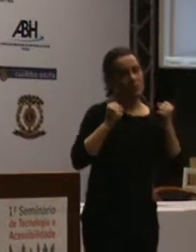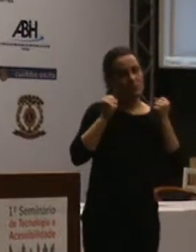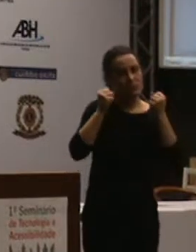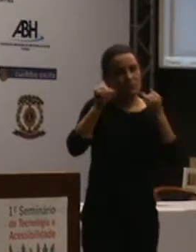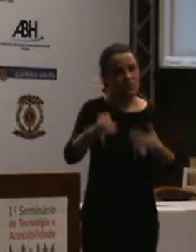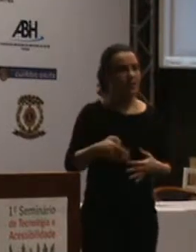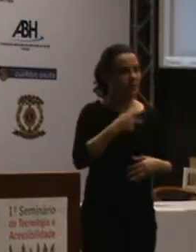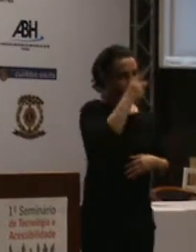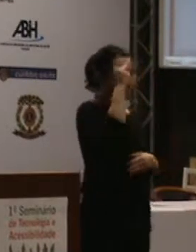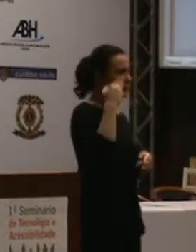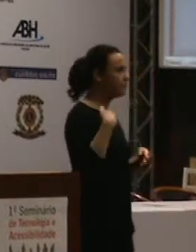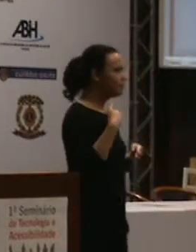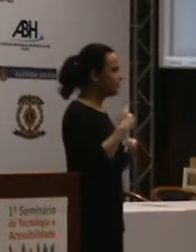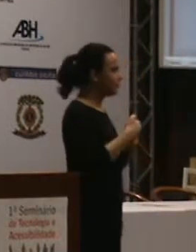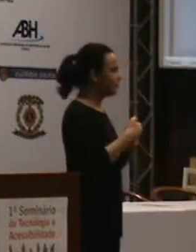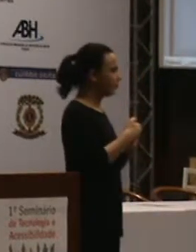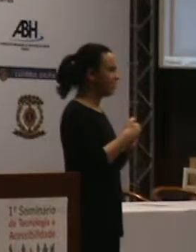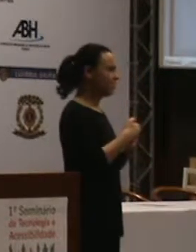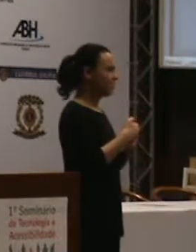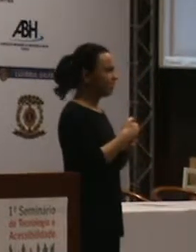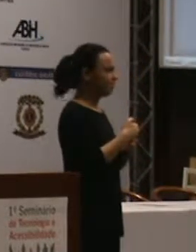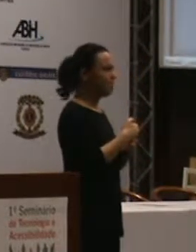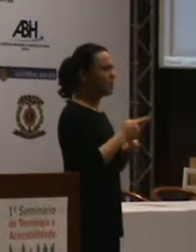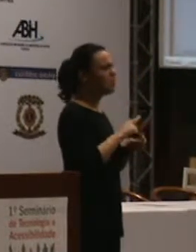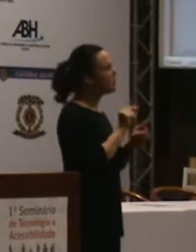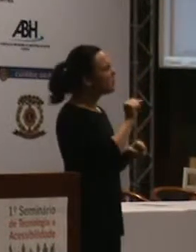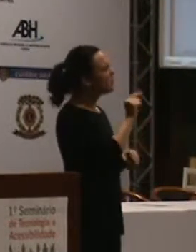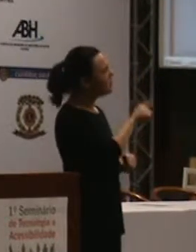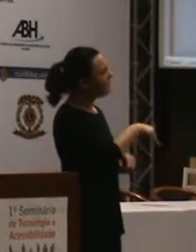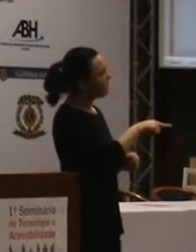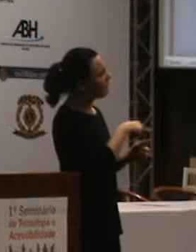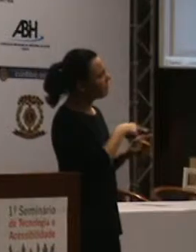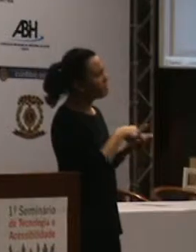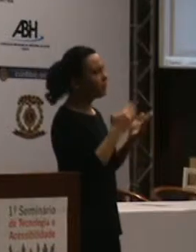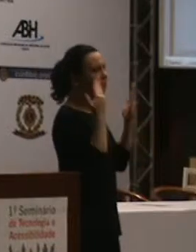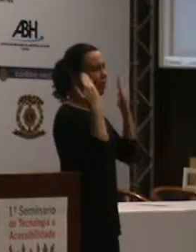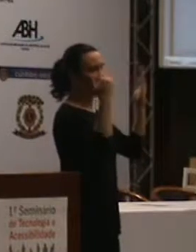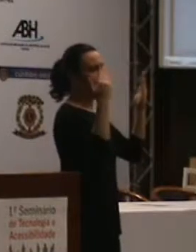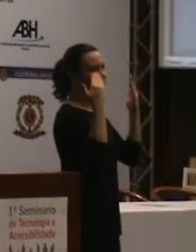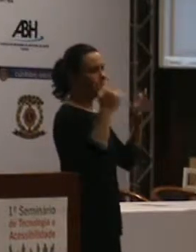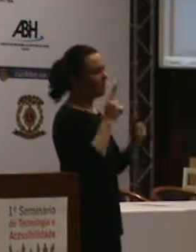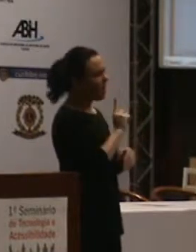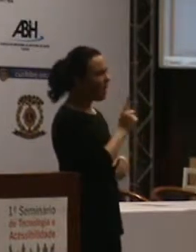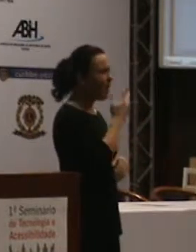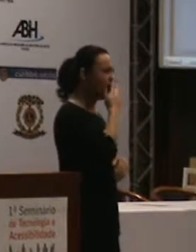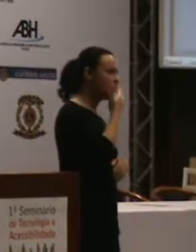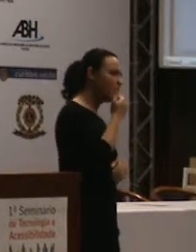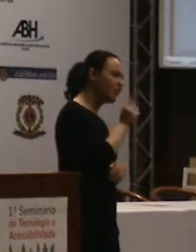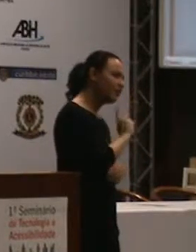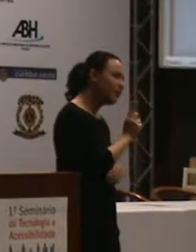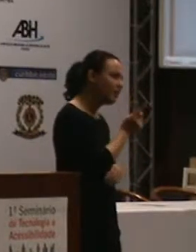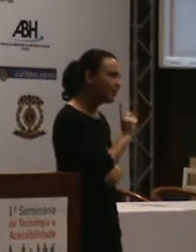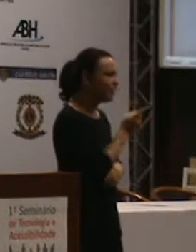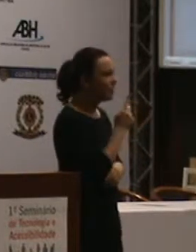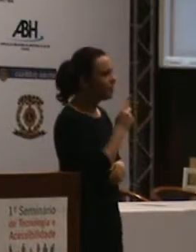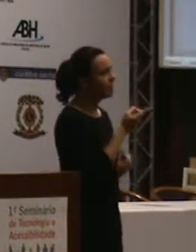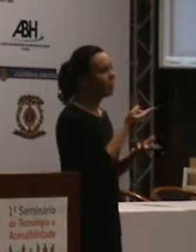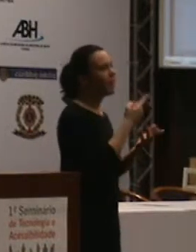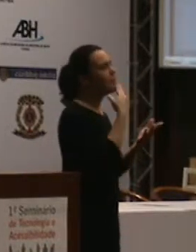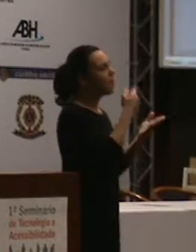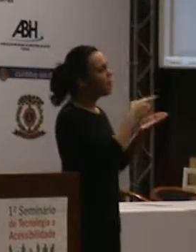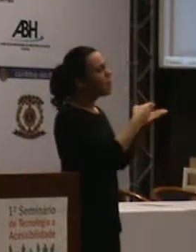ele vai lá e ele mesmo não sabe quem direcionar. E acha que, muitas vezes, é mais interessante você apresentar um trabalho, um relato,